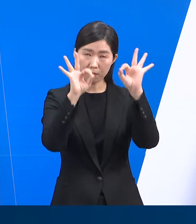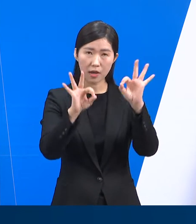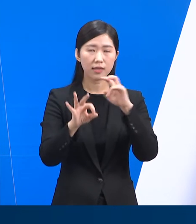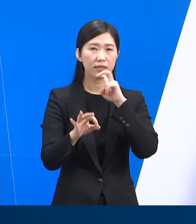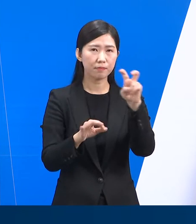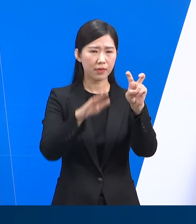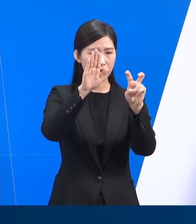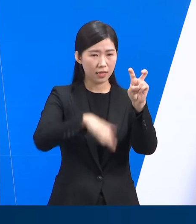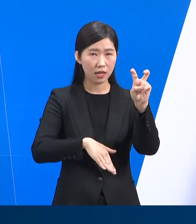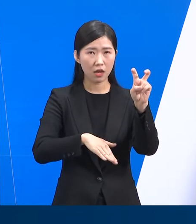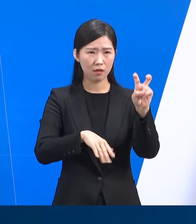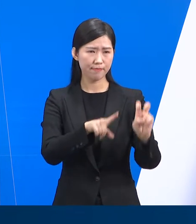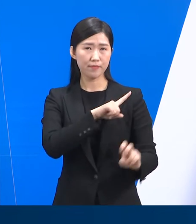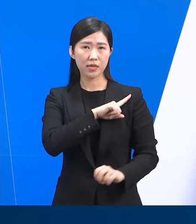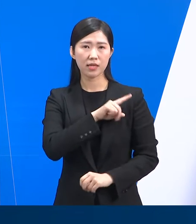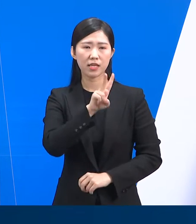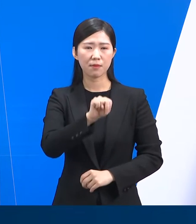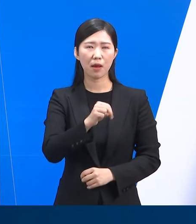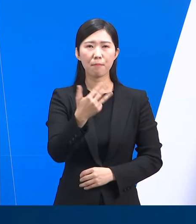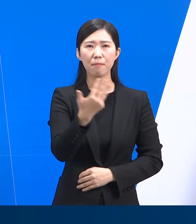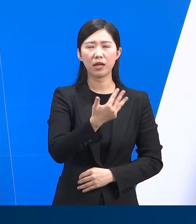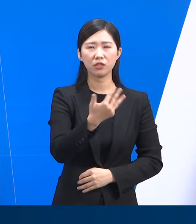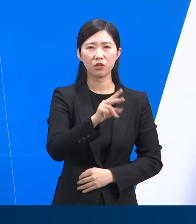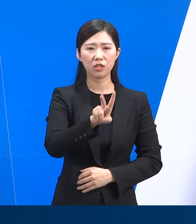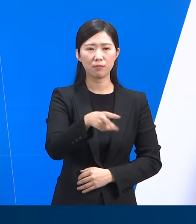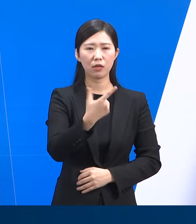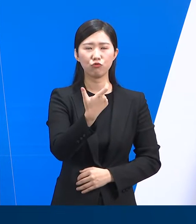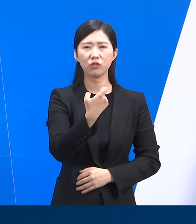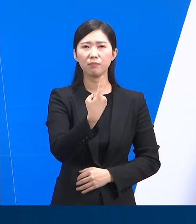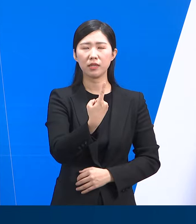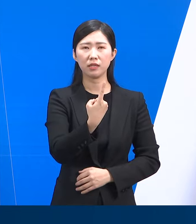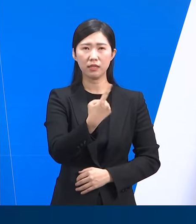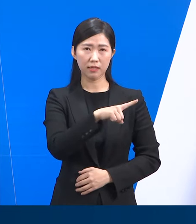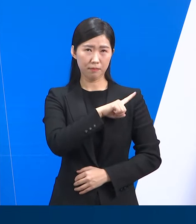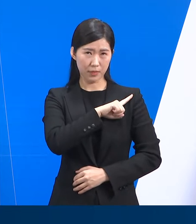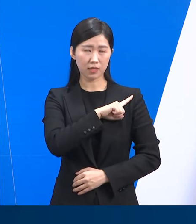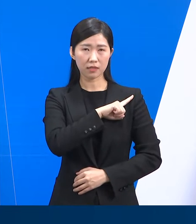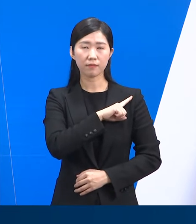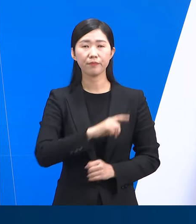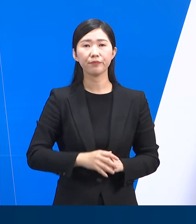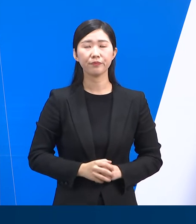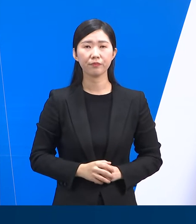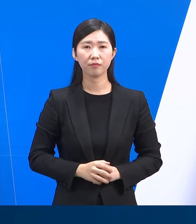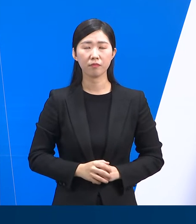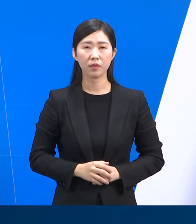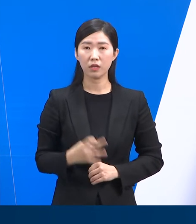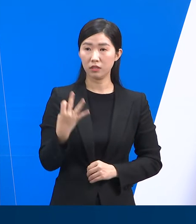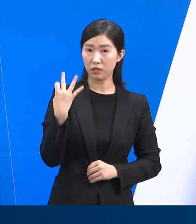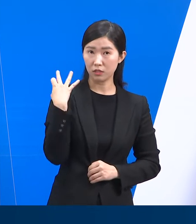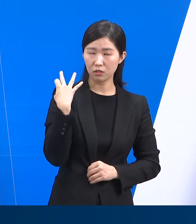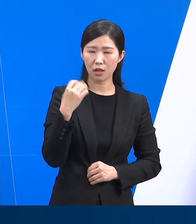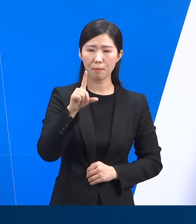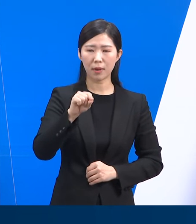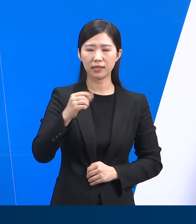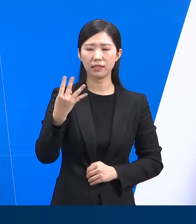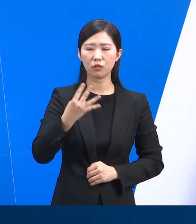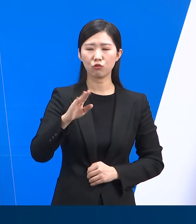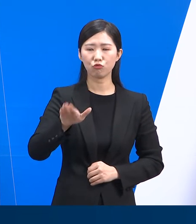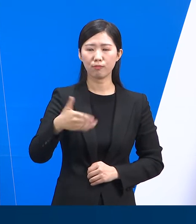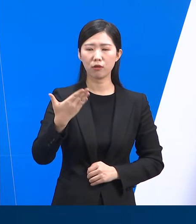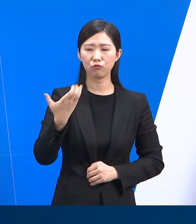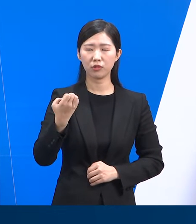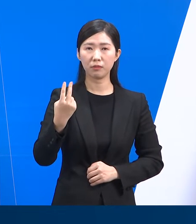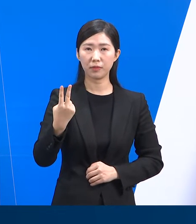20세 이하 확진자가 2만 8,266명으로 가장 높게 나타났으며 전주에 1만 4,992명